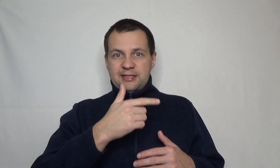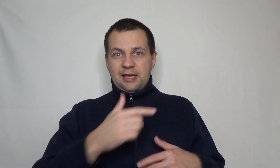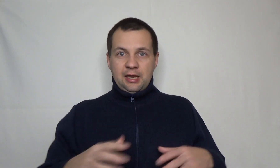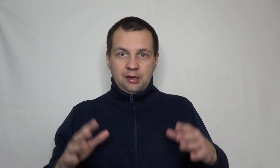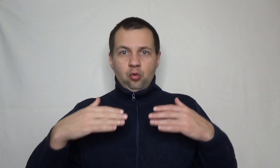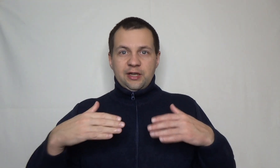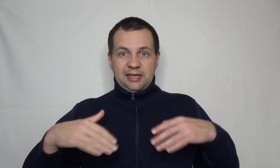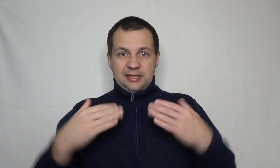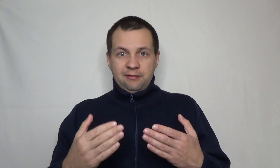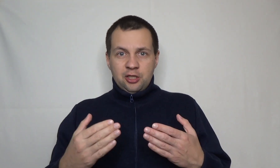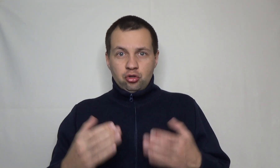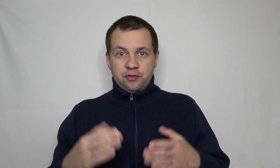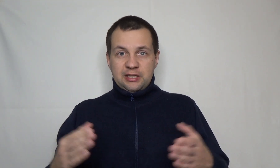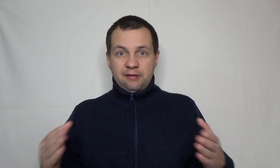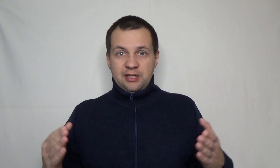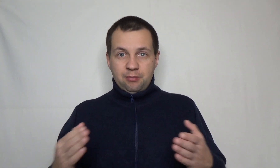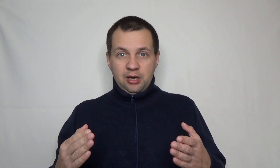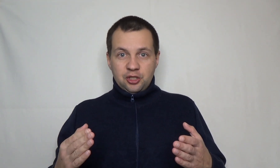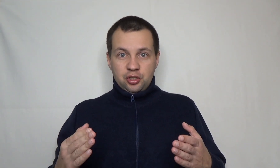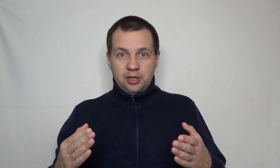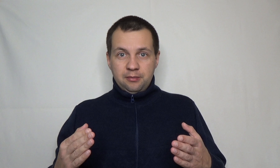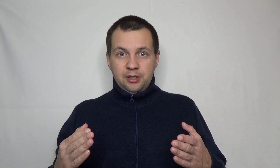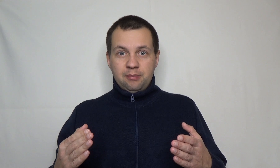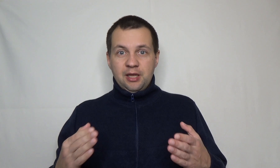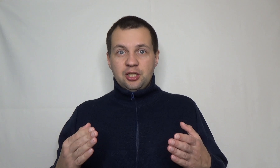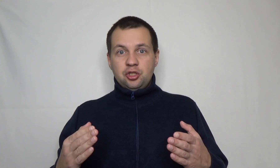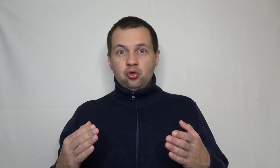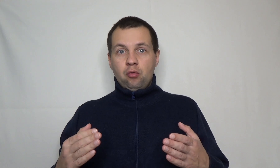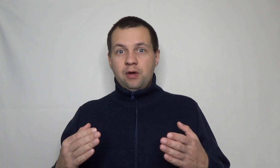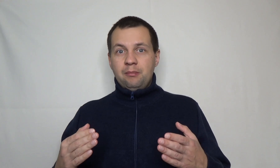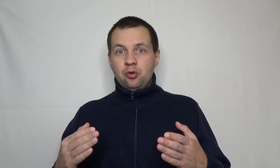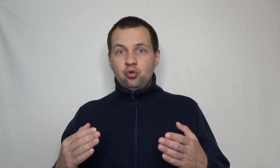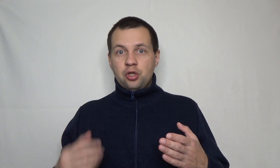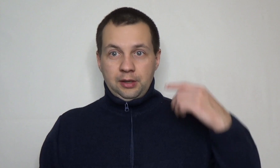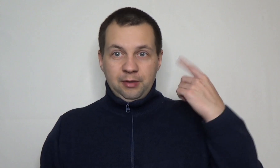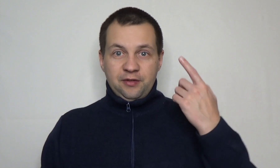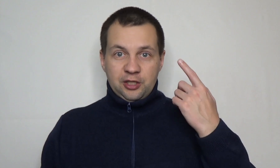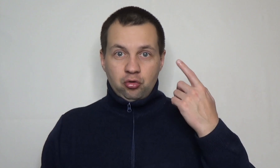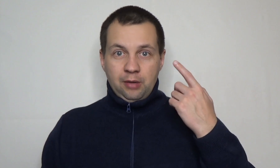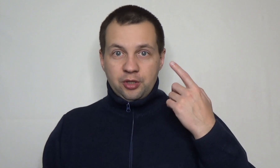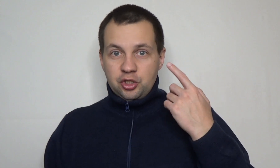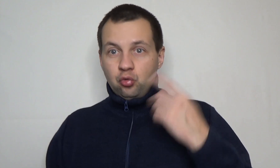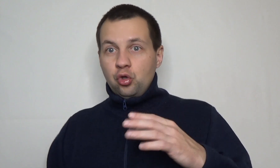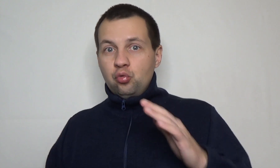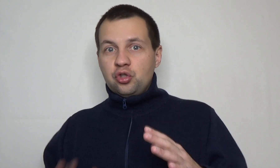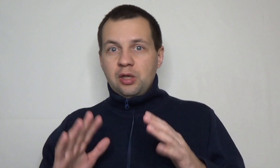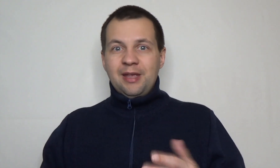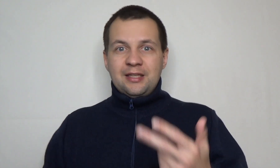сценарии у вас реализовались, то есть вы становились богаче, да, и не боялись ничего, вам нужно иметь финансовую грамотность, ну и нужно иметь